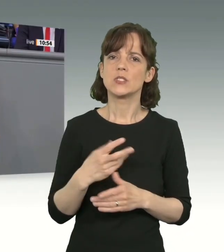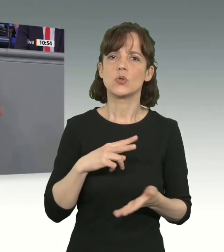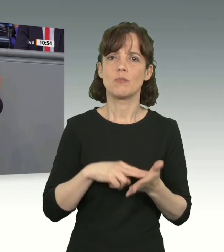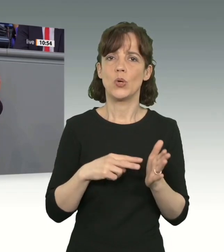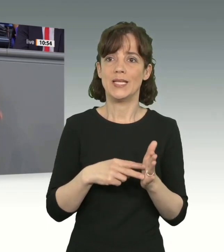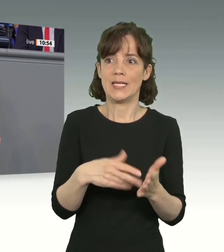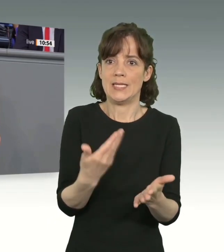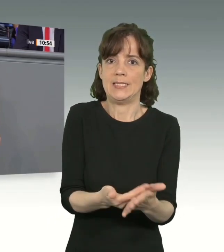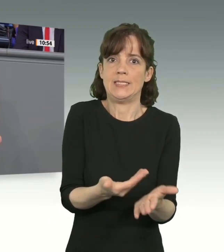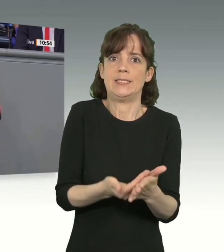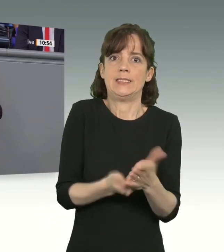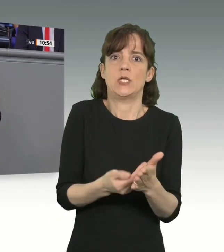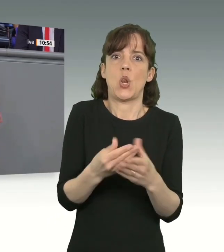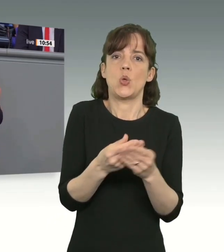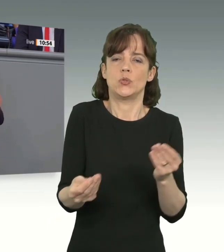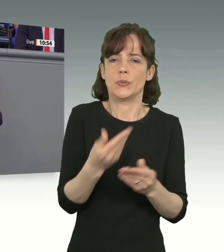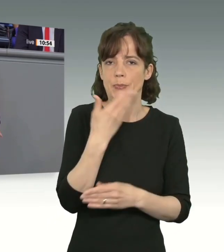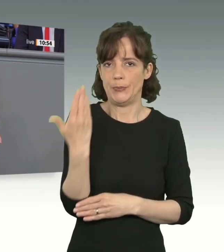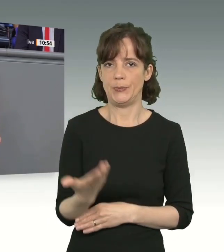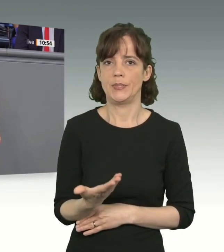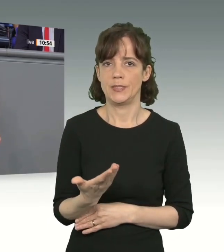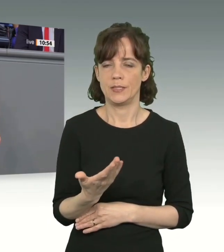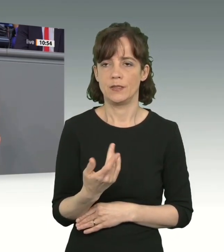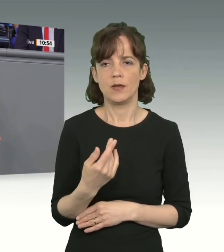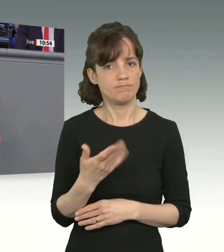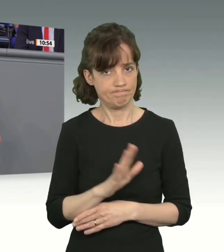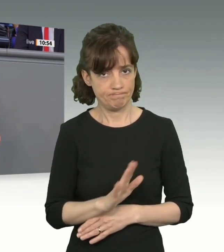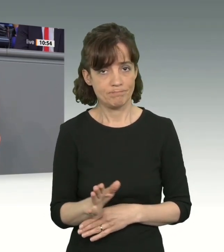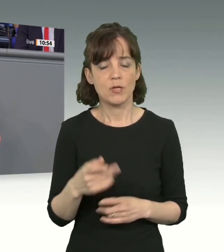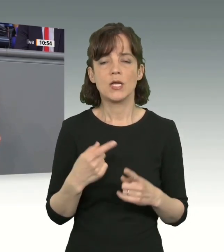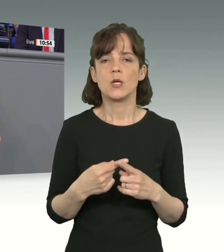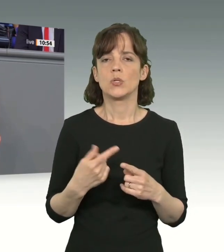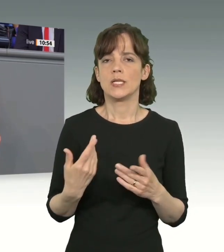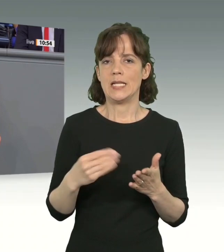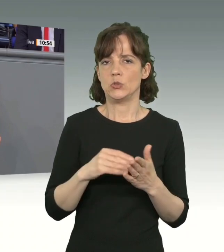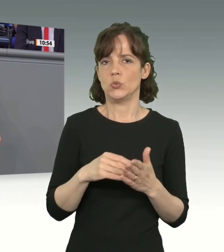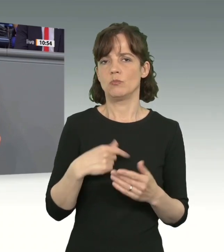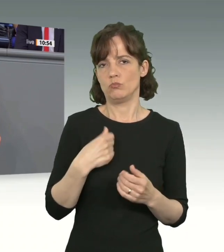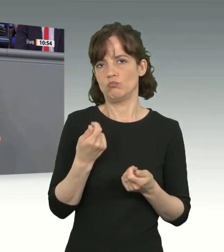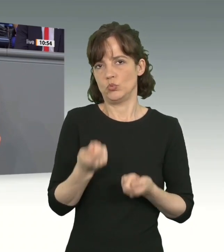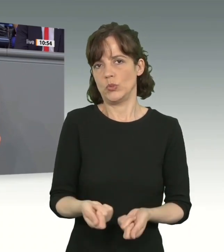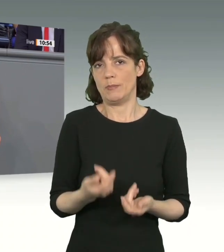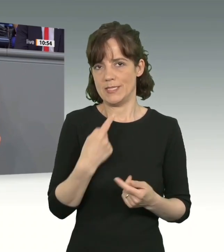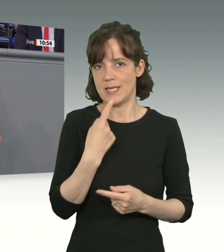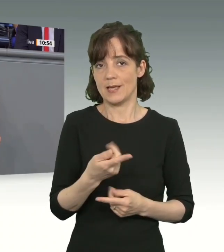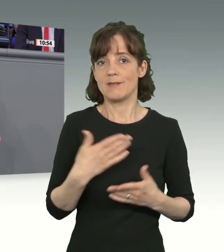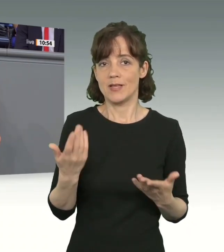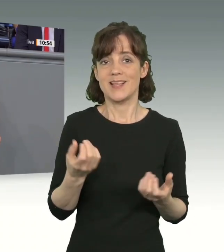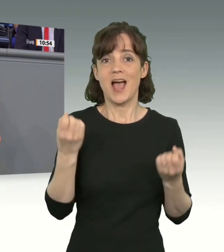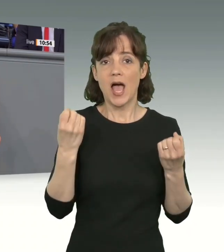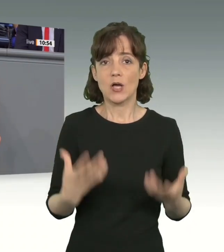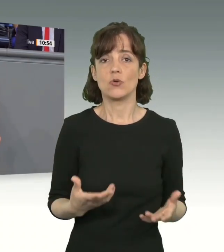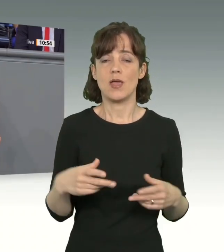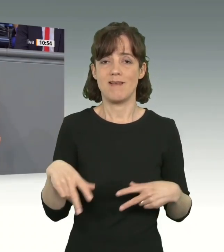deswegen lassen Sie es sein, oder? Nein, wir lassen es nicht sein. Und was mir deswegen im Moment der viel entscheidendere Punkt ist, das ist die aktuelle